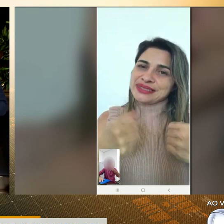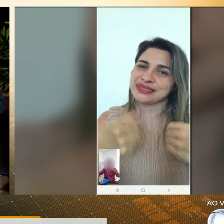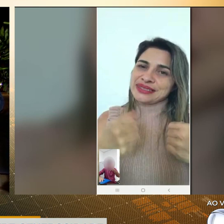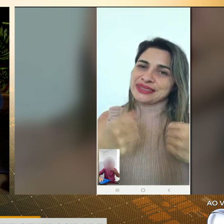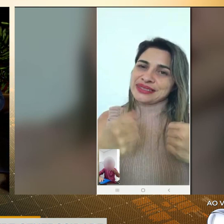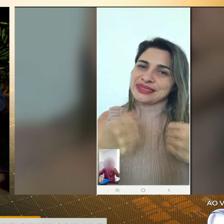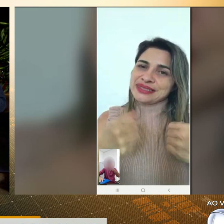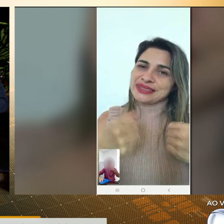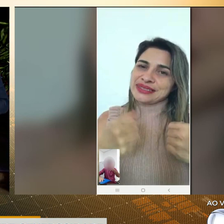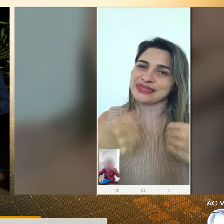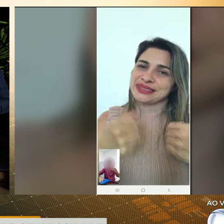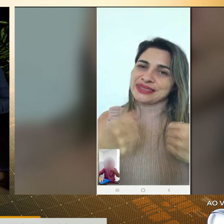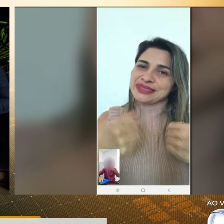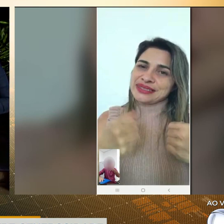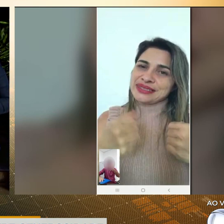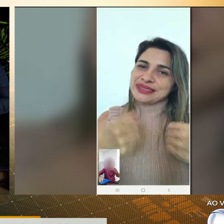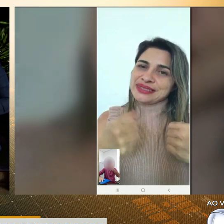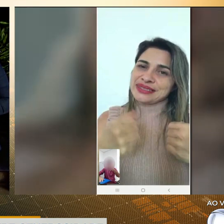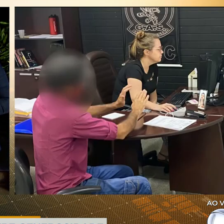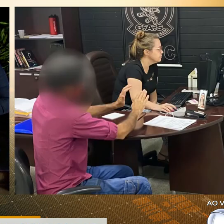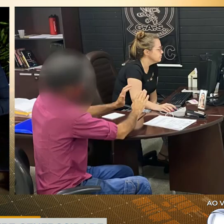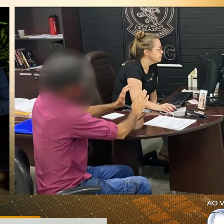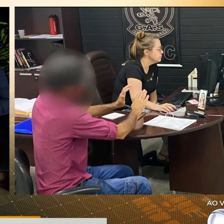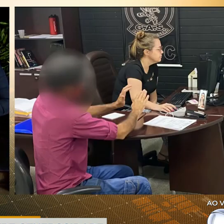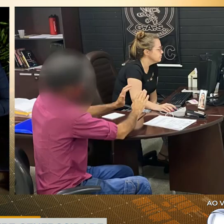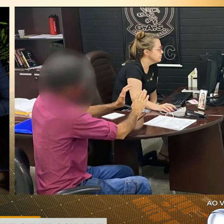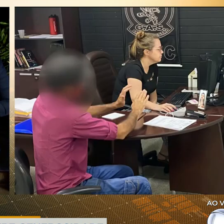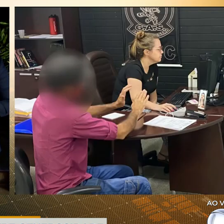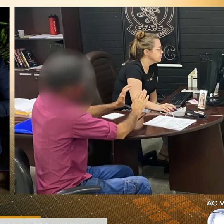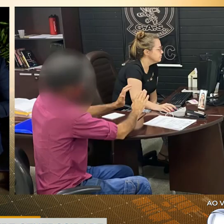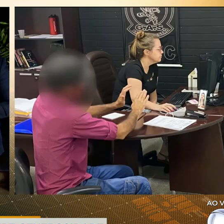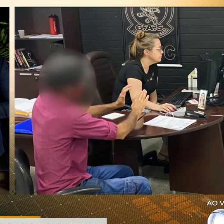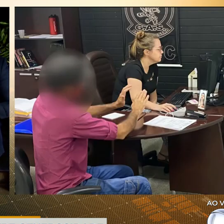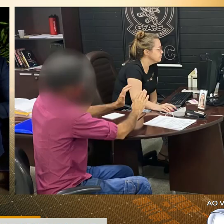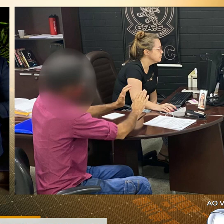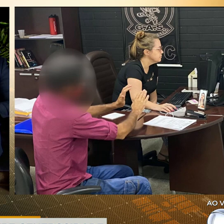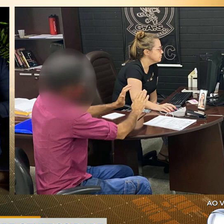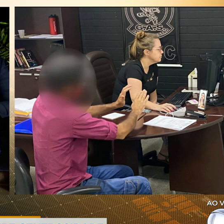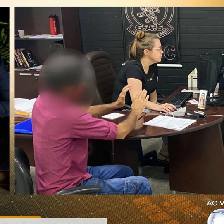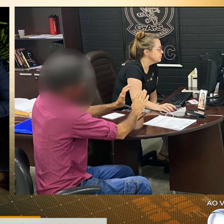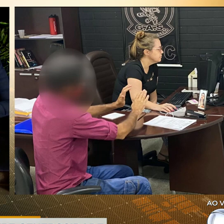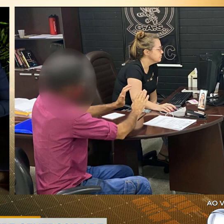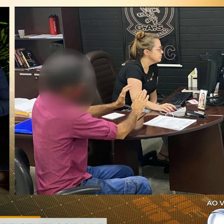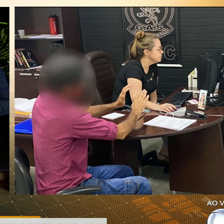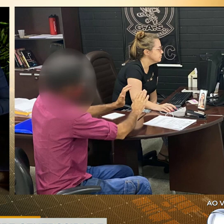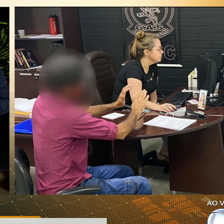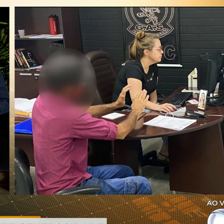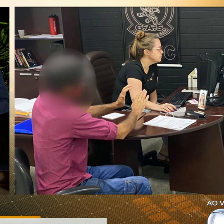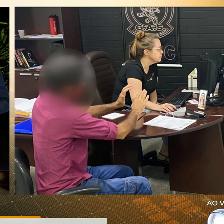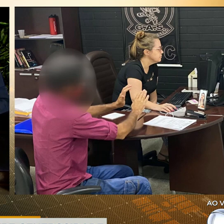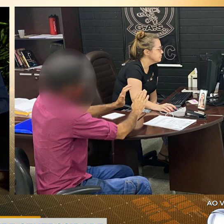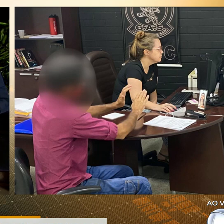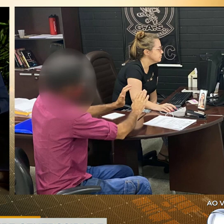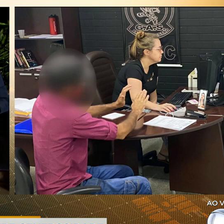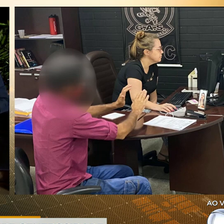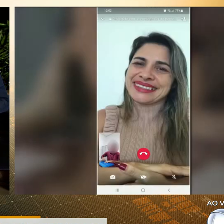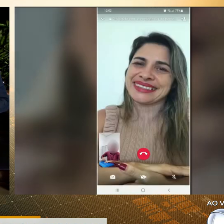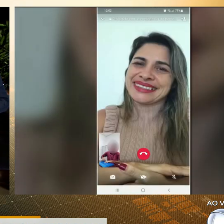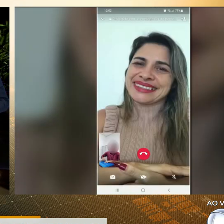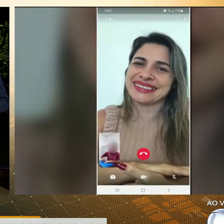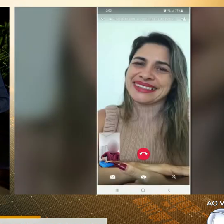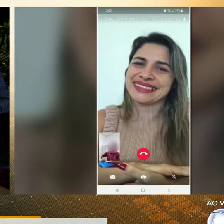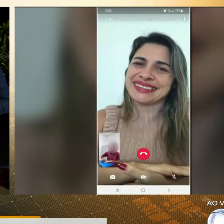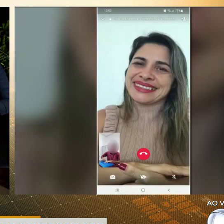atendido de uma forma honrosa já aliviou muito, né? A Kate deixou bem claro que logo em seguida ele se acalmou, depois desse